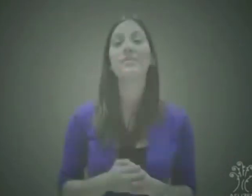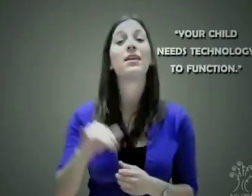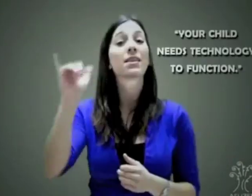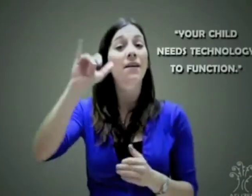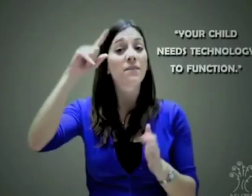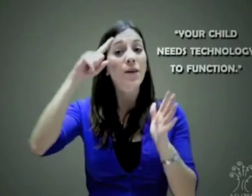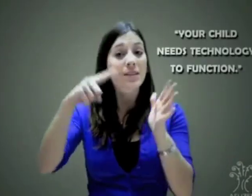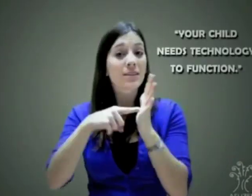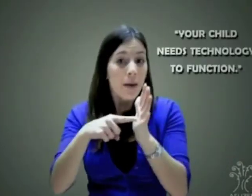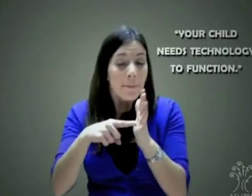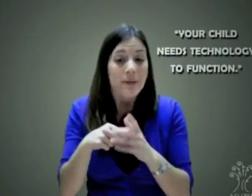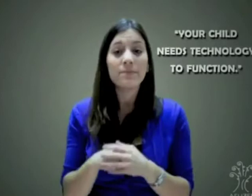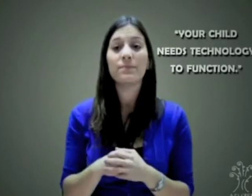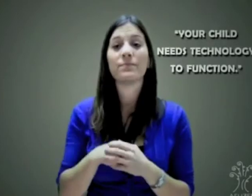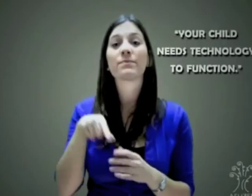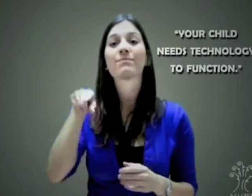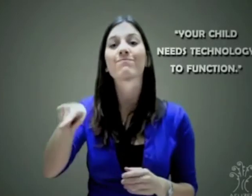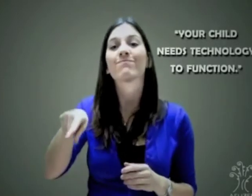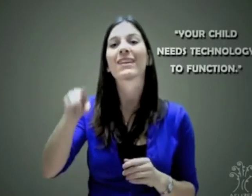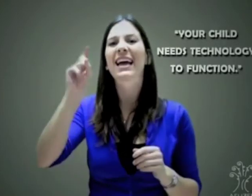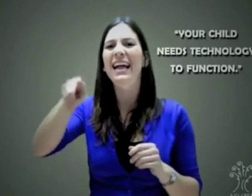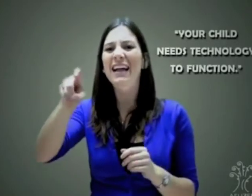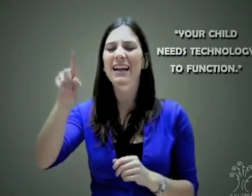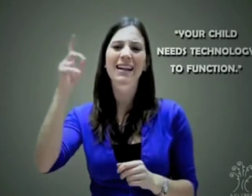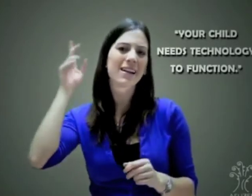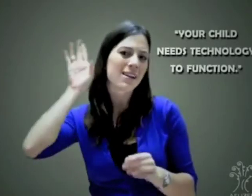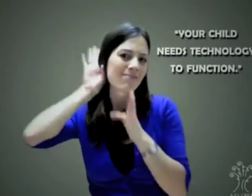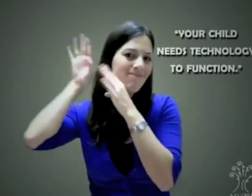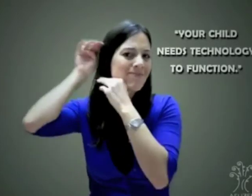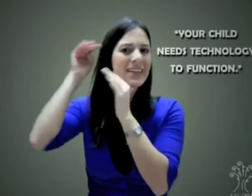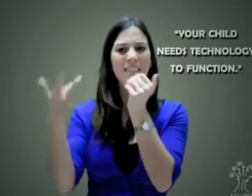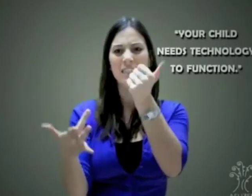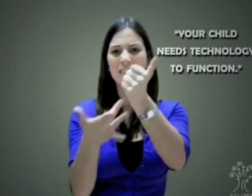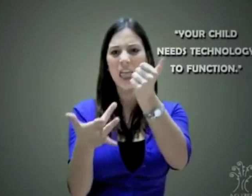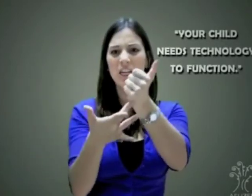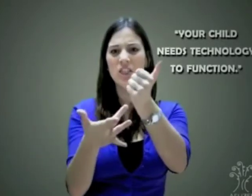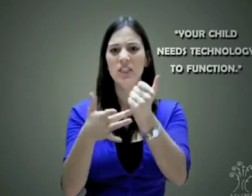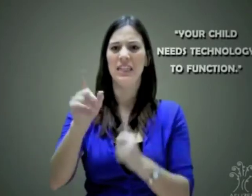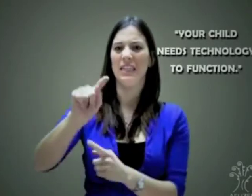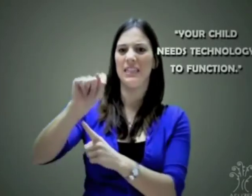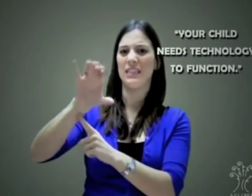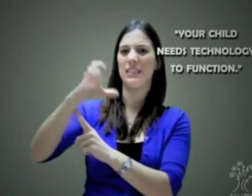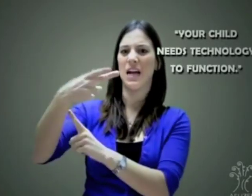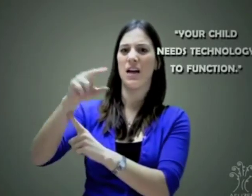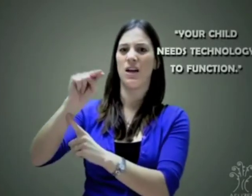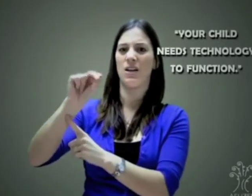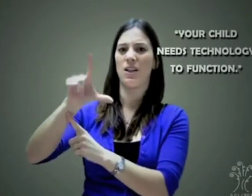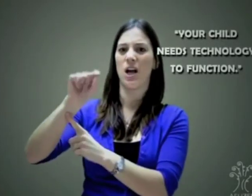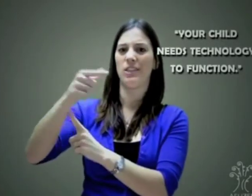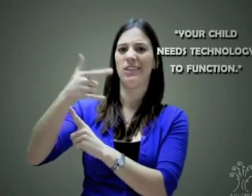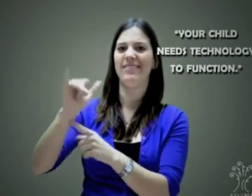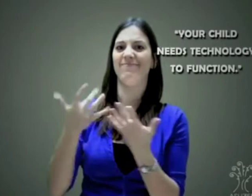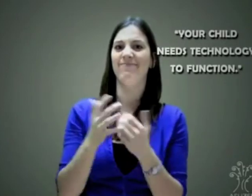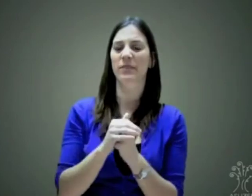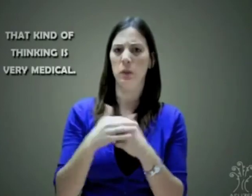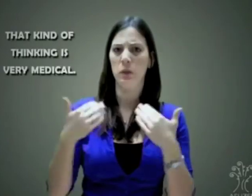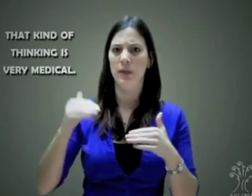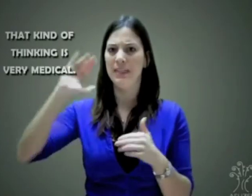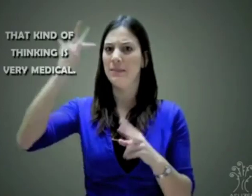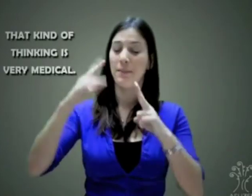su hijo necesita tener la tecnología para poder funcionar bien. Parece un término médico, sin embargo, deberían explicar que hay